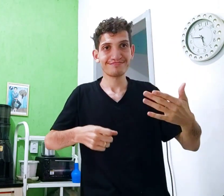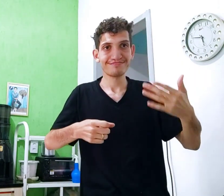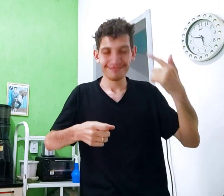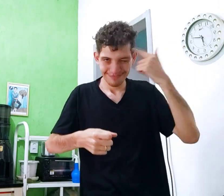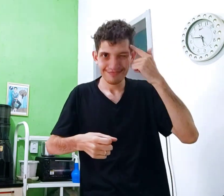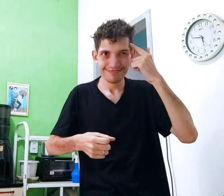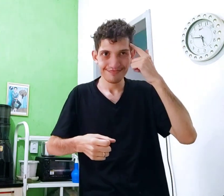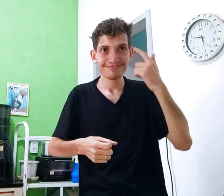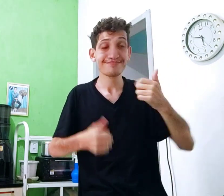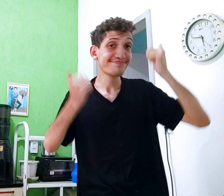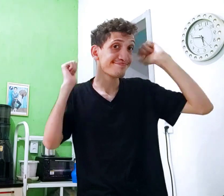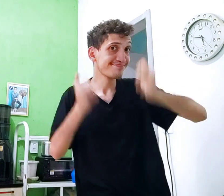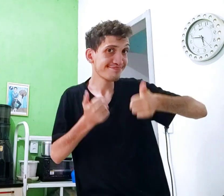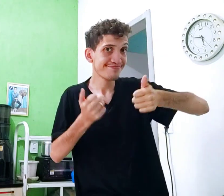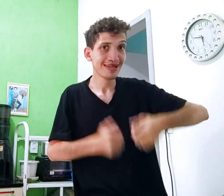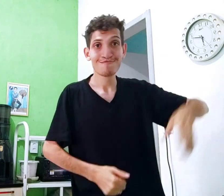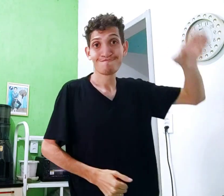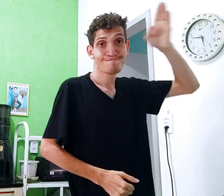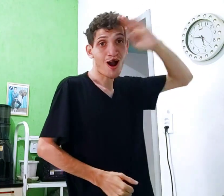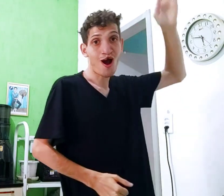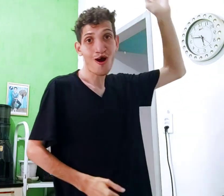escolar, entendeu? Vamos!